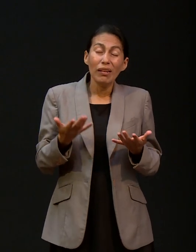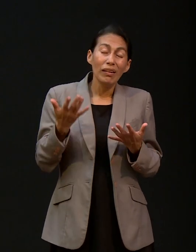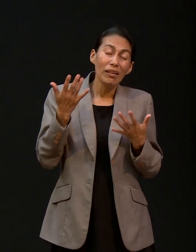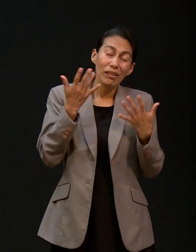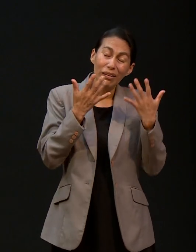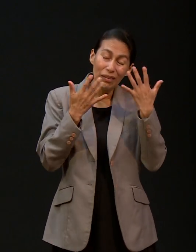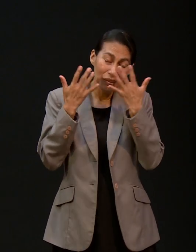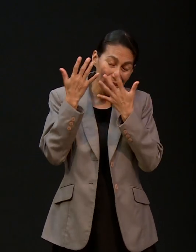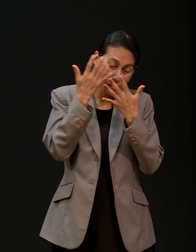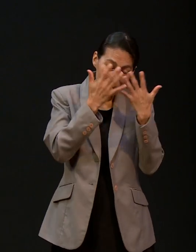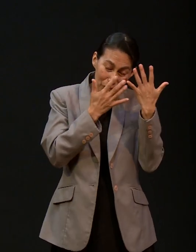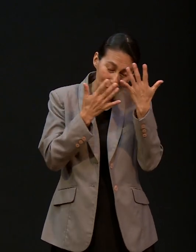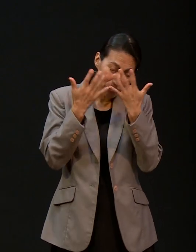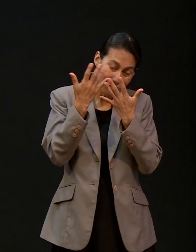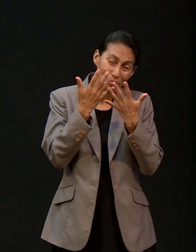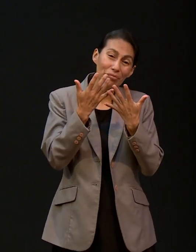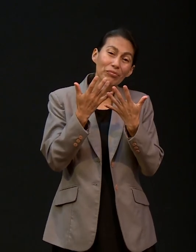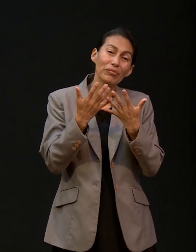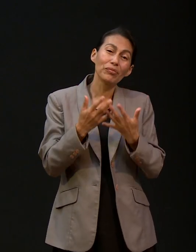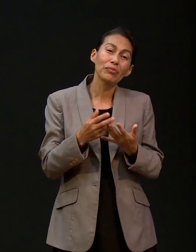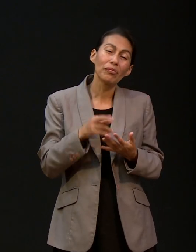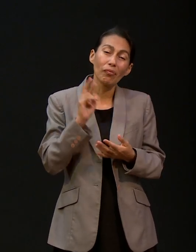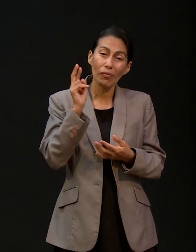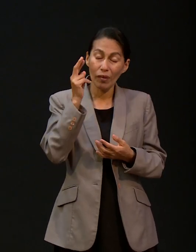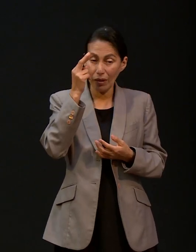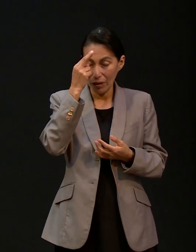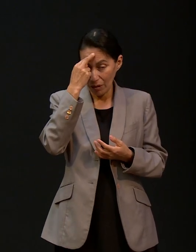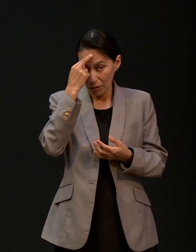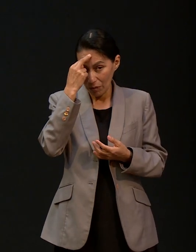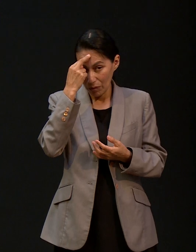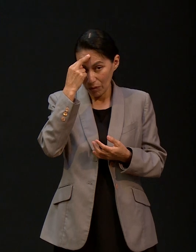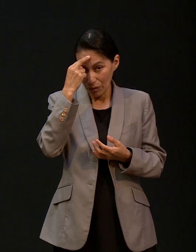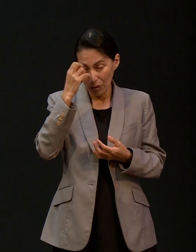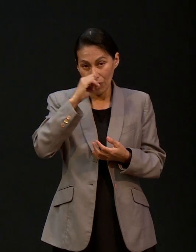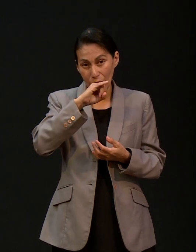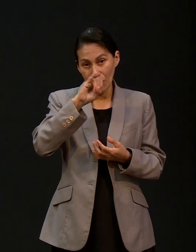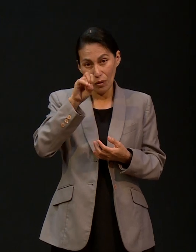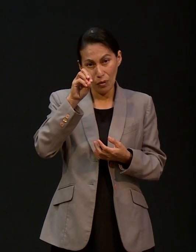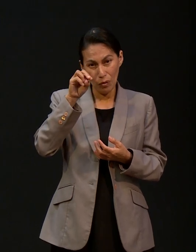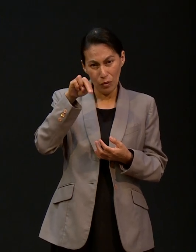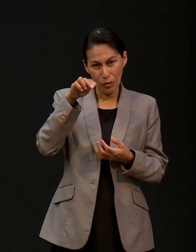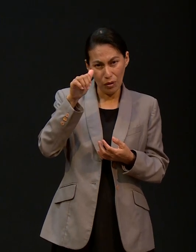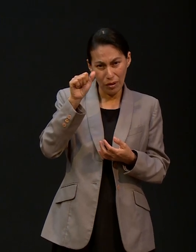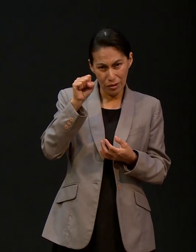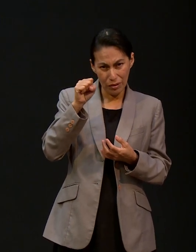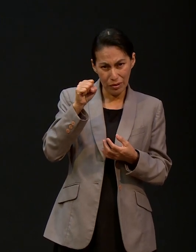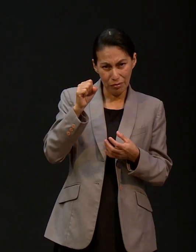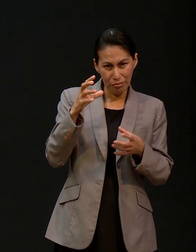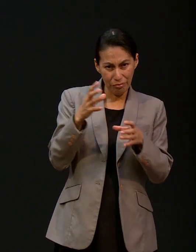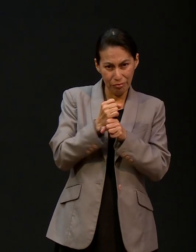y recordamos el evento de Jonás cuando está dentro del pez